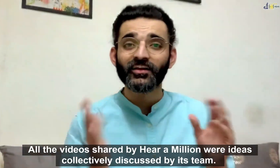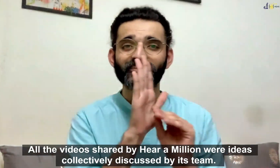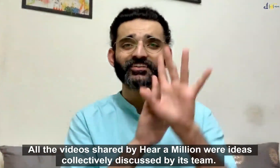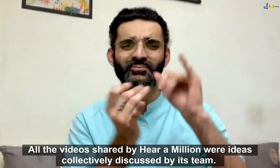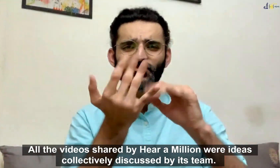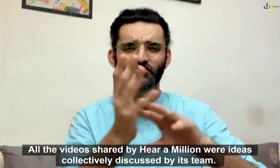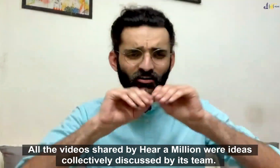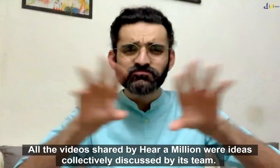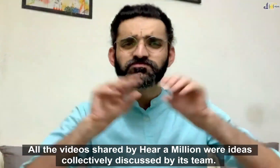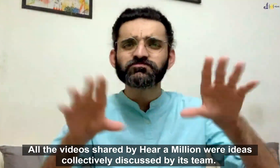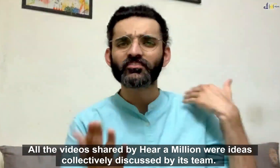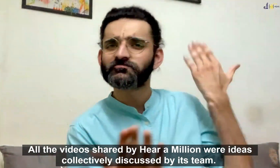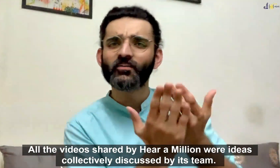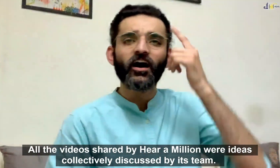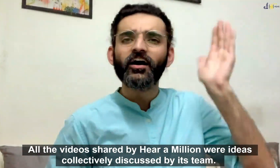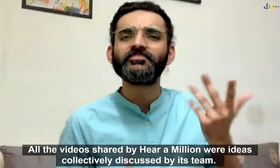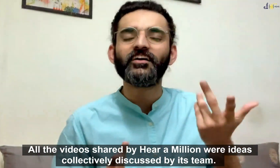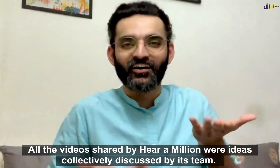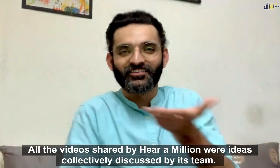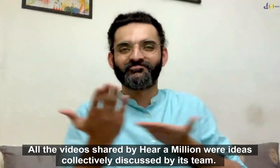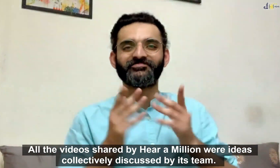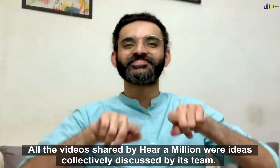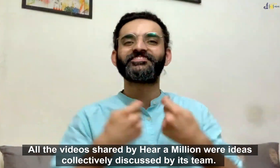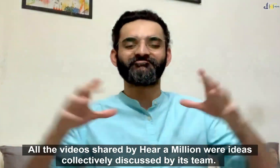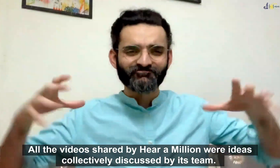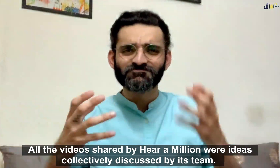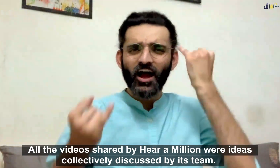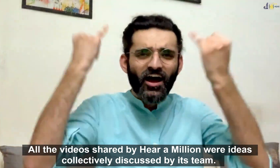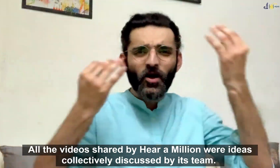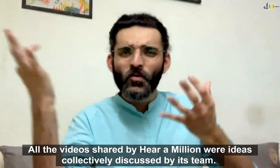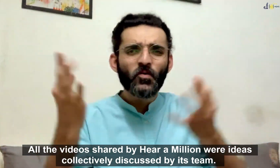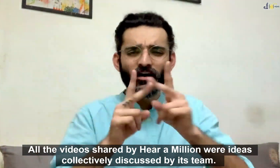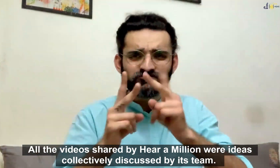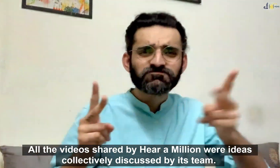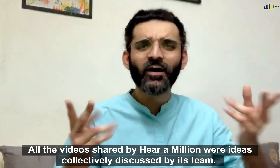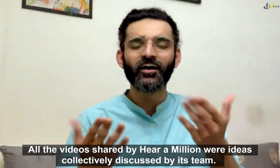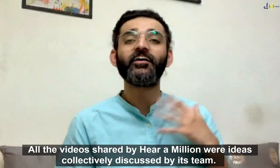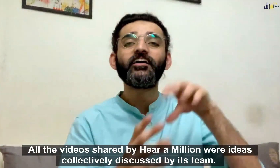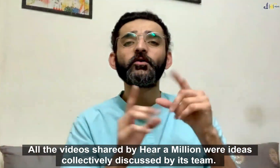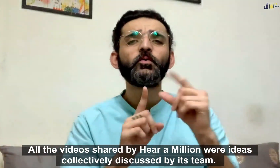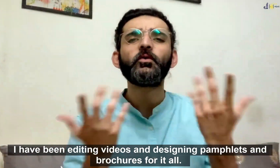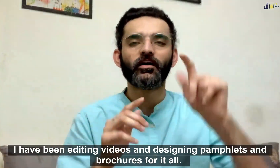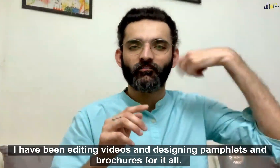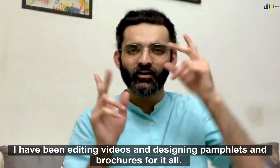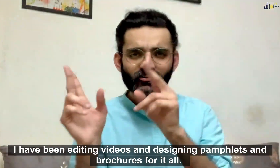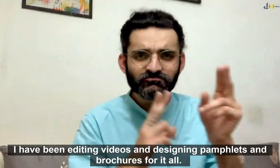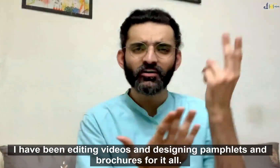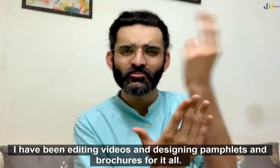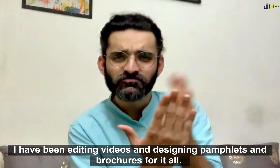ज़्यादा सपोर्ट किया है यह सभी वीडियो जो Haira Million साजा करता है मैं उसको